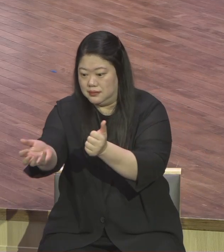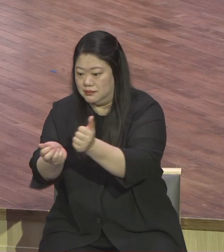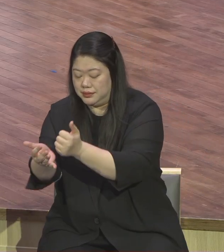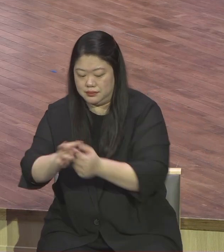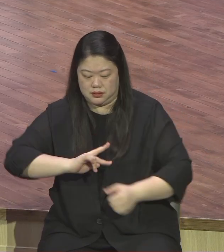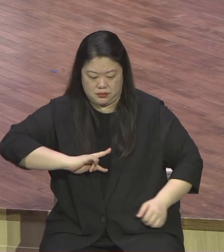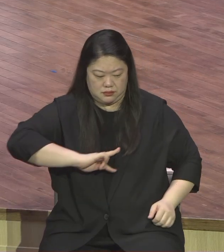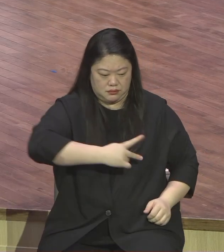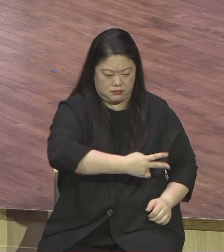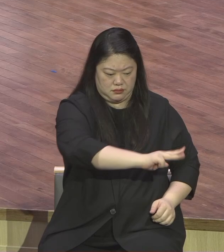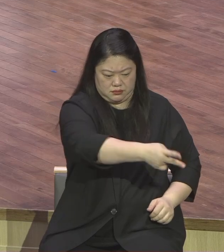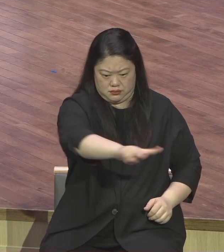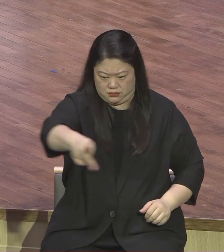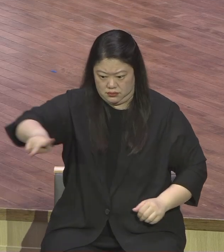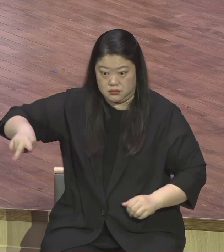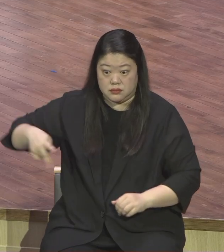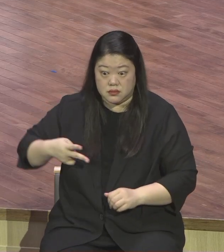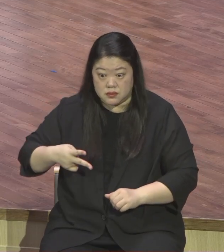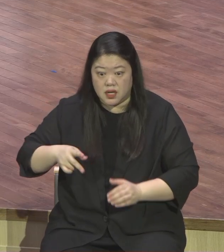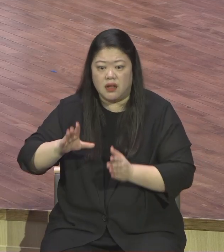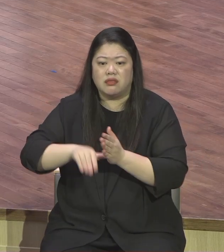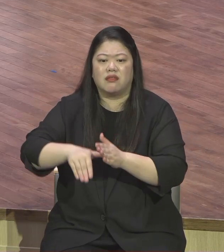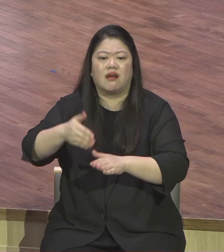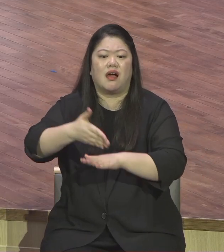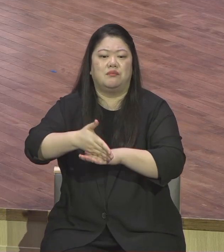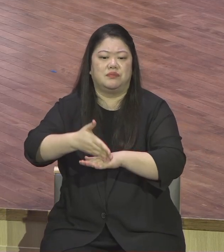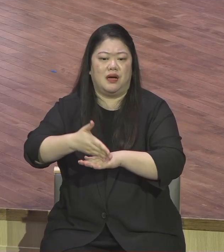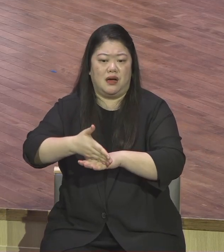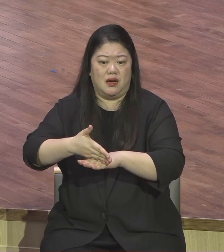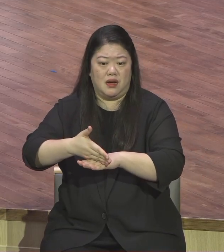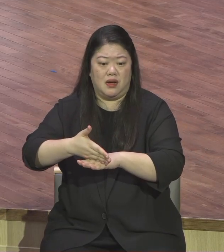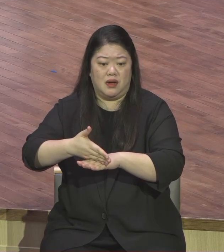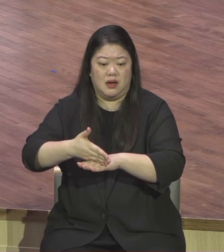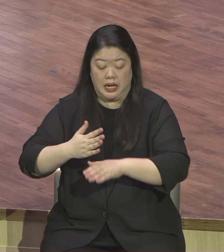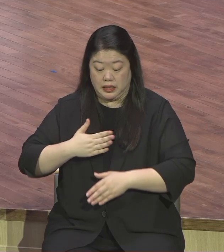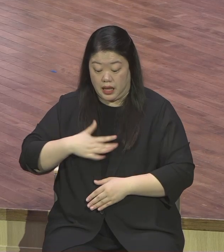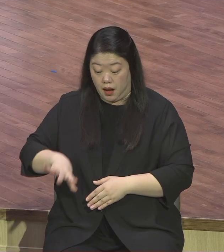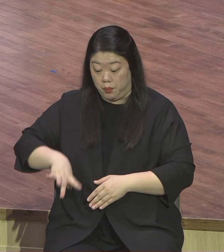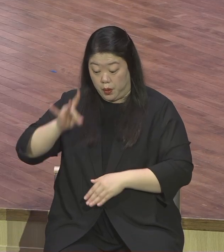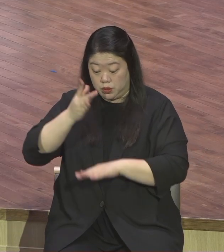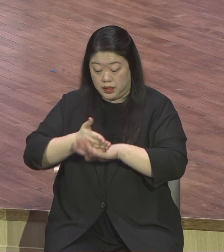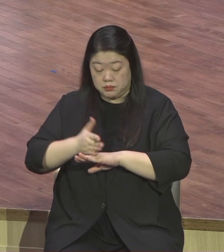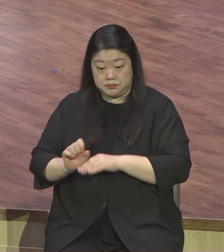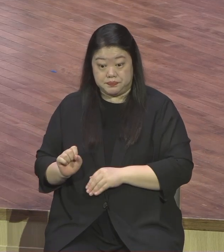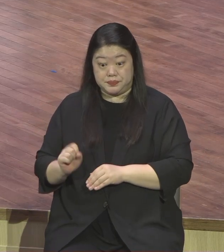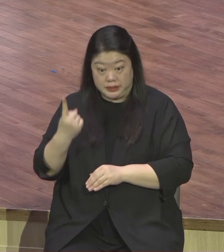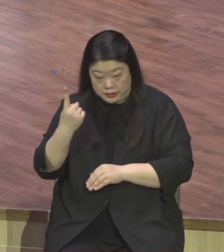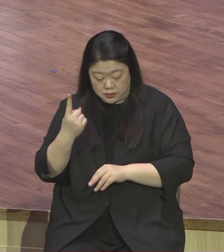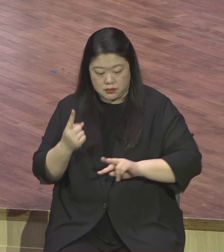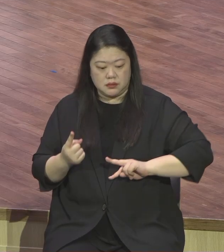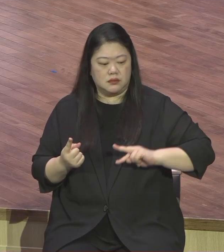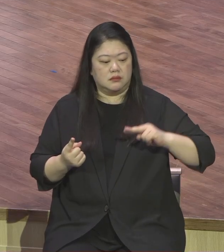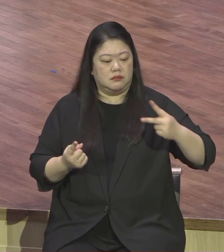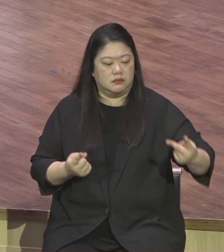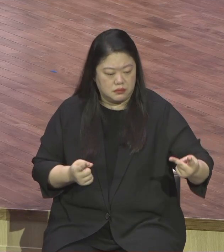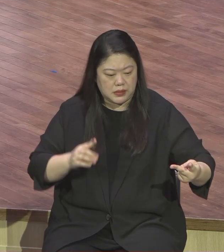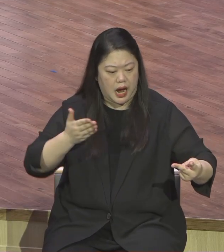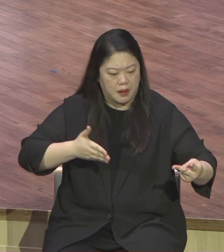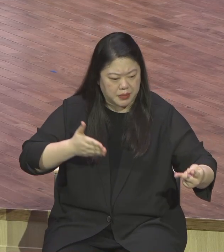부터 상대방에까지 그렇게 변화가 일어나게 되 있다 이것이 바로 모든 것을 감사로